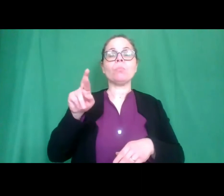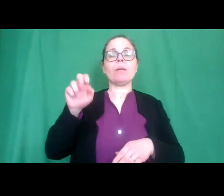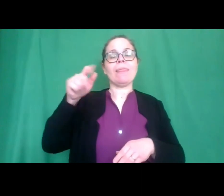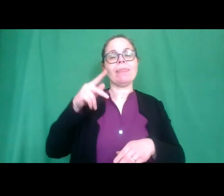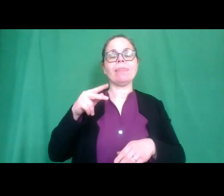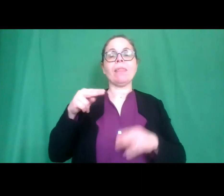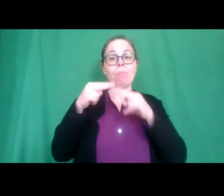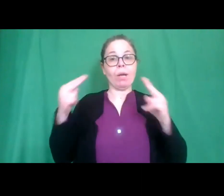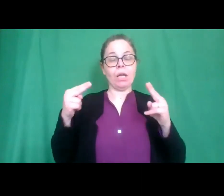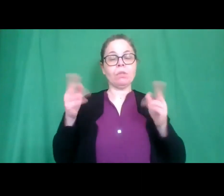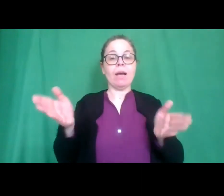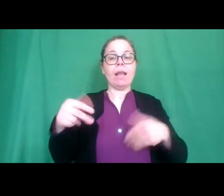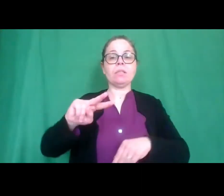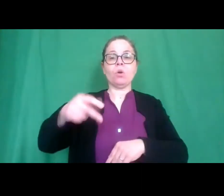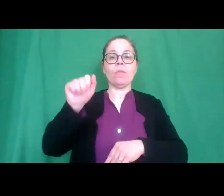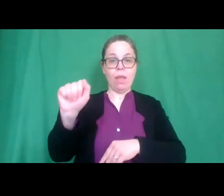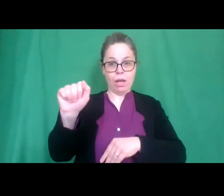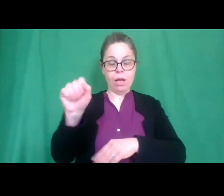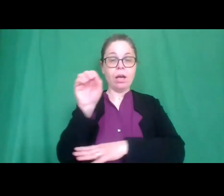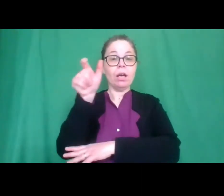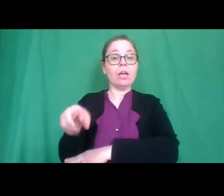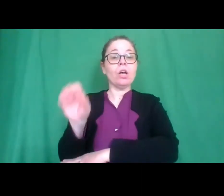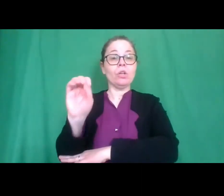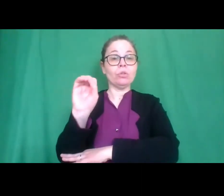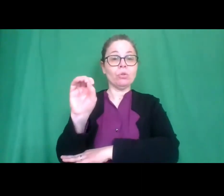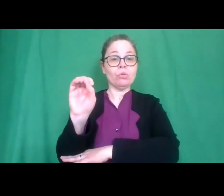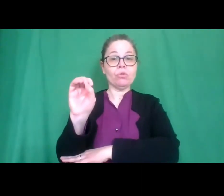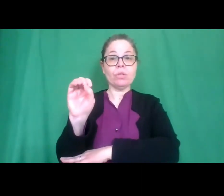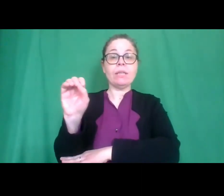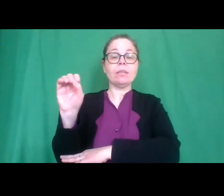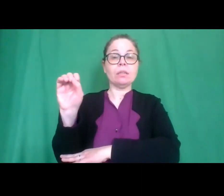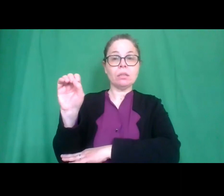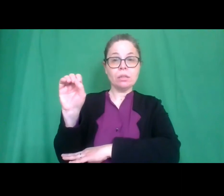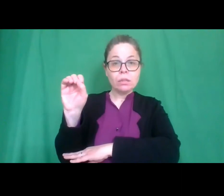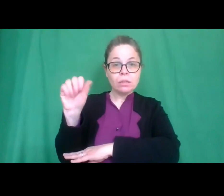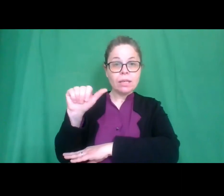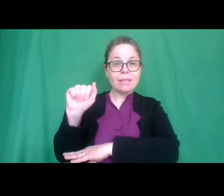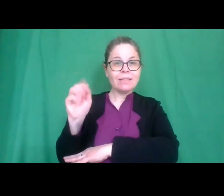seconda A con la docente Aguagiano Sabina eccoci qua buongiorno